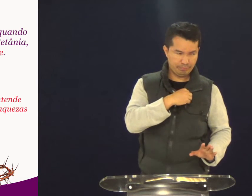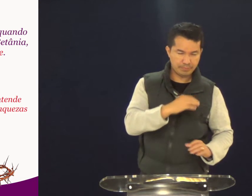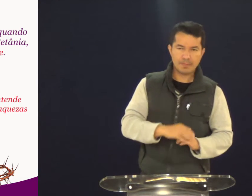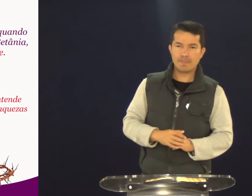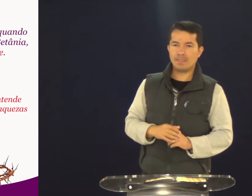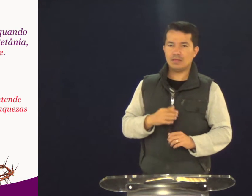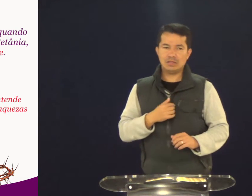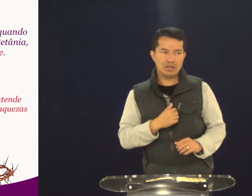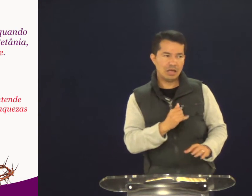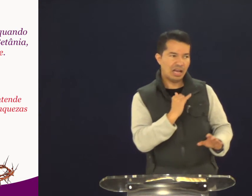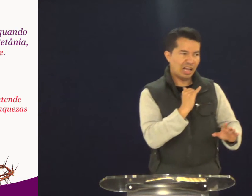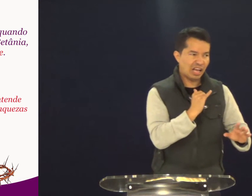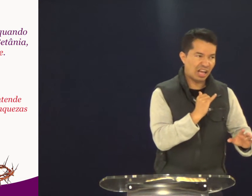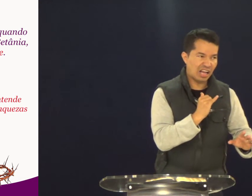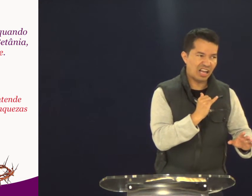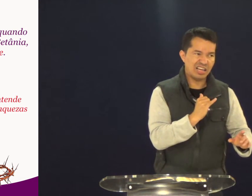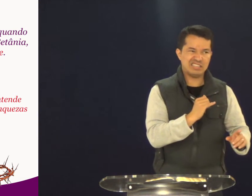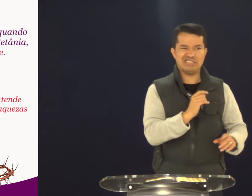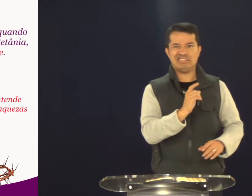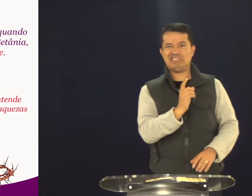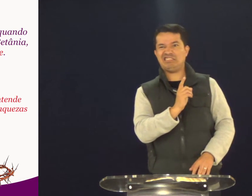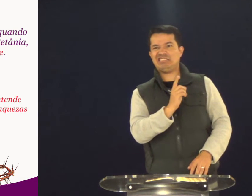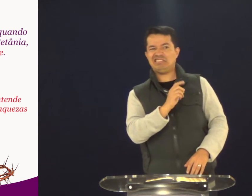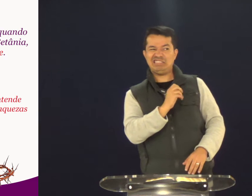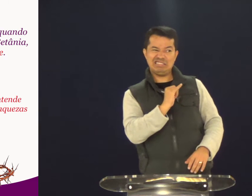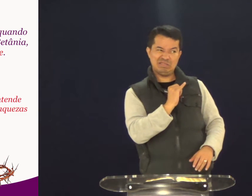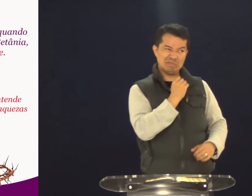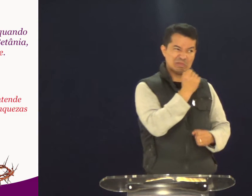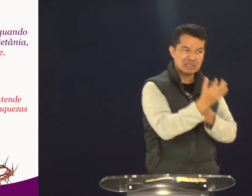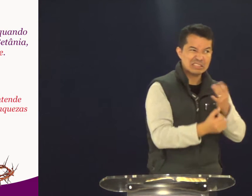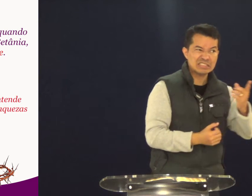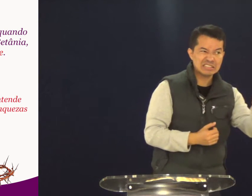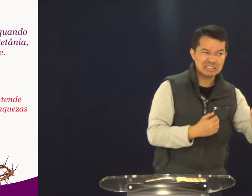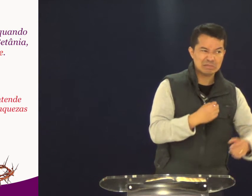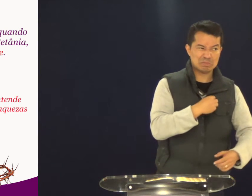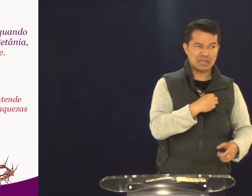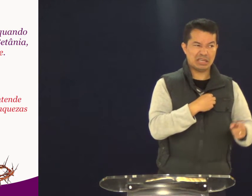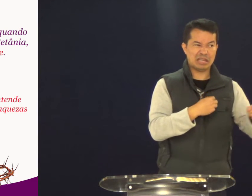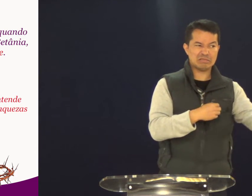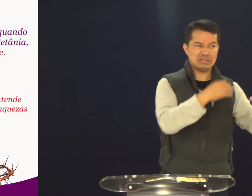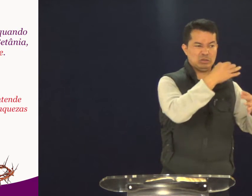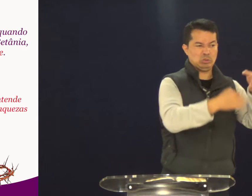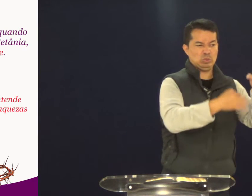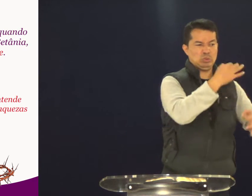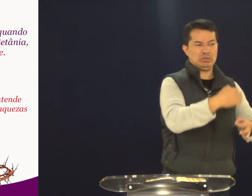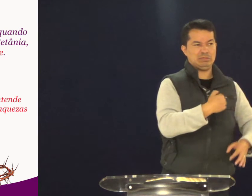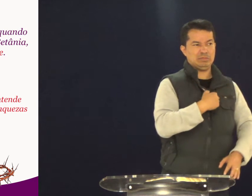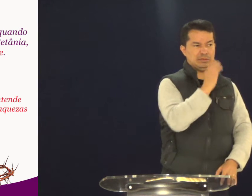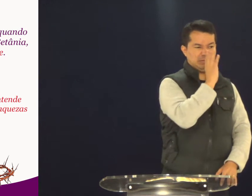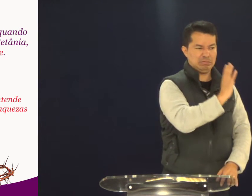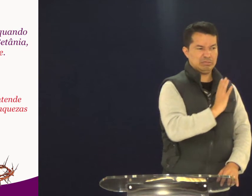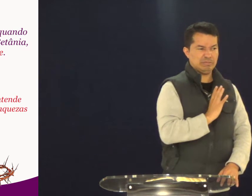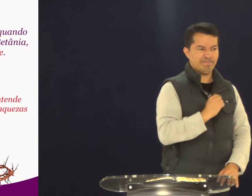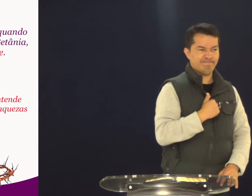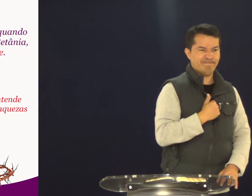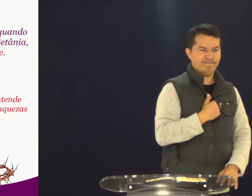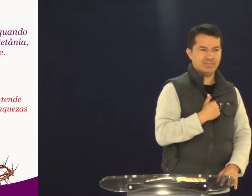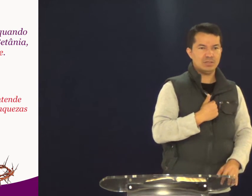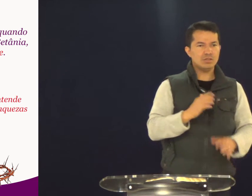pecado lá. E aí, você vai falar para alguém. Você pensa. Não. Mas, se eu desabafar esse meu pecado.